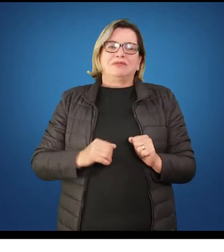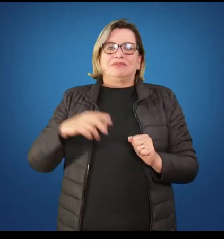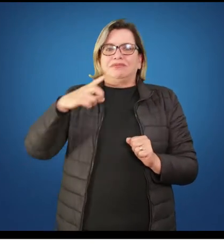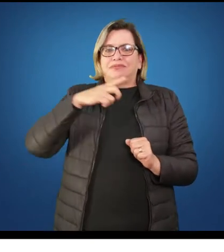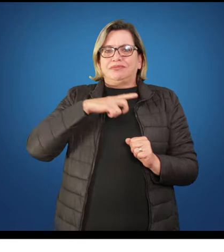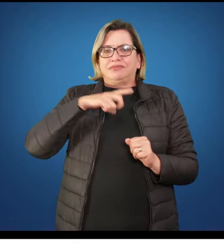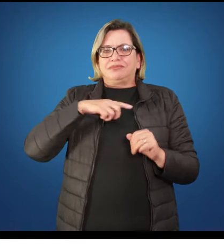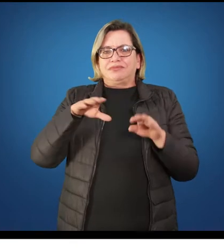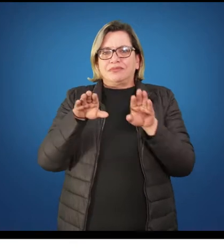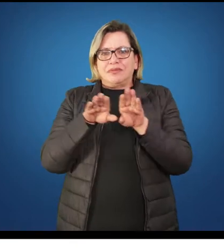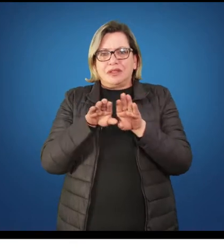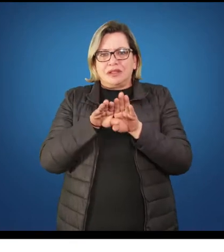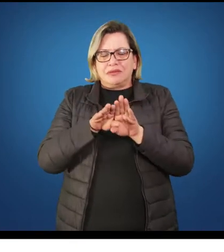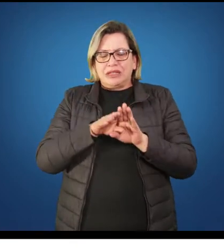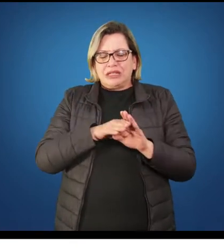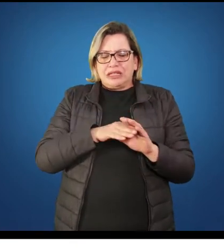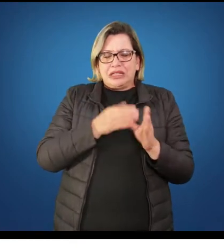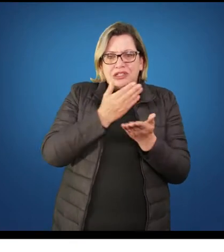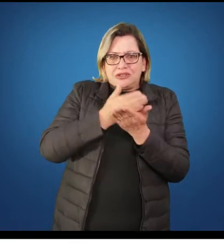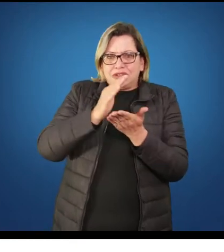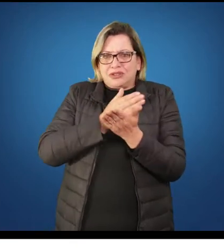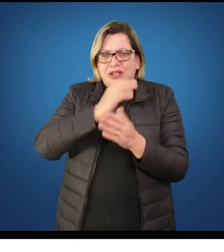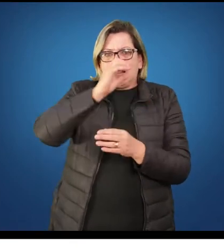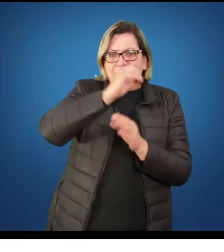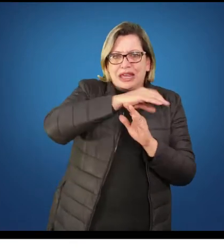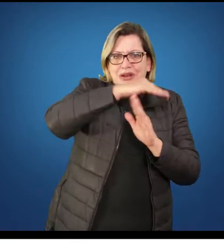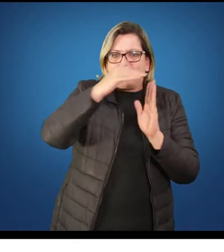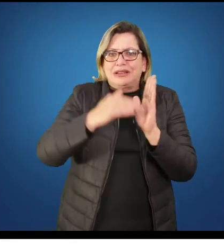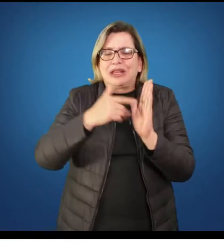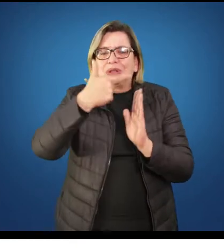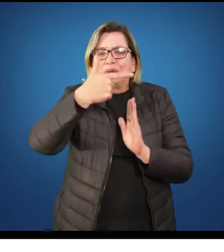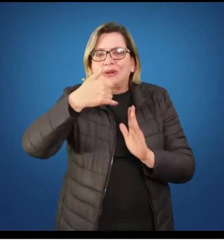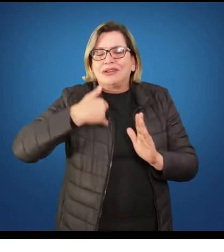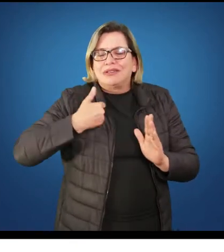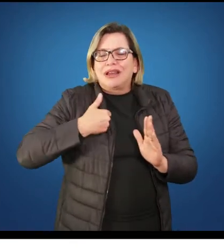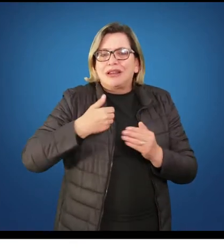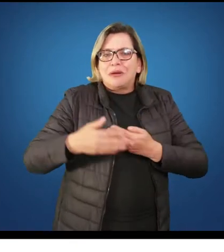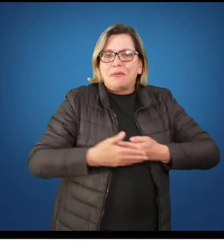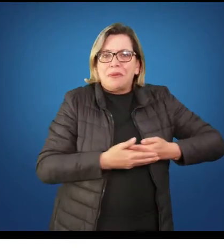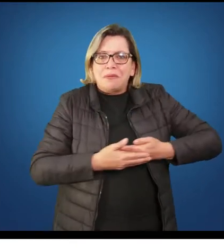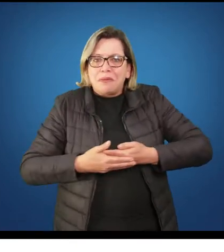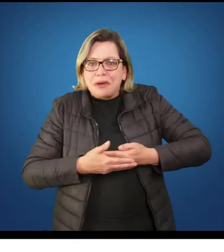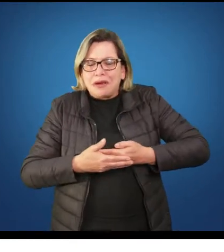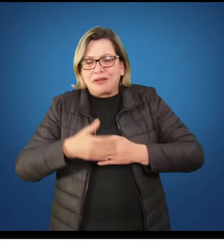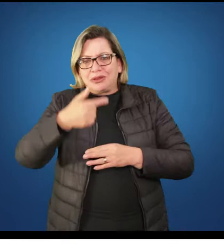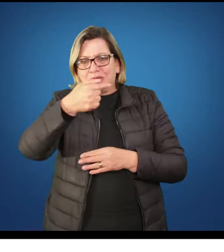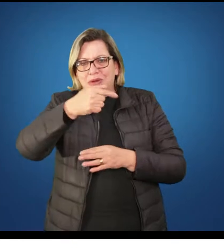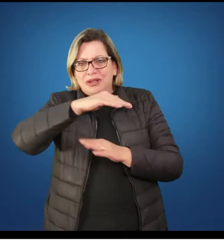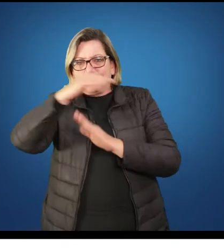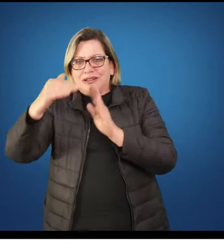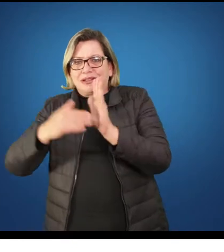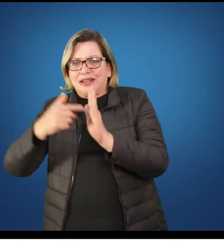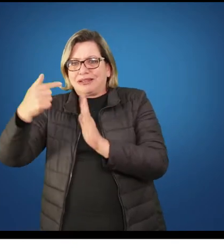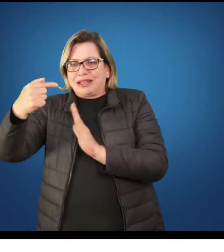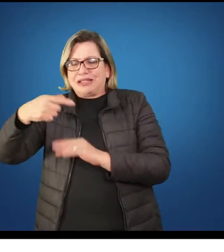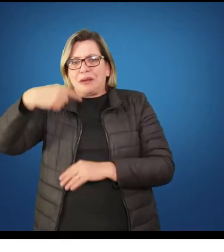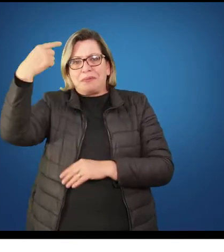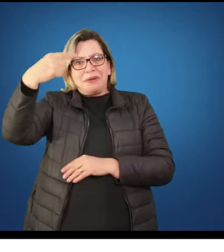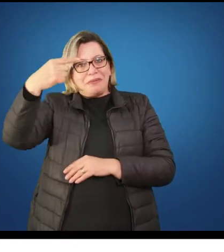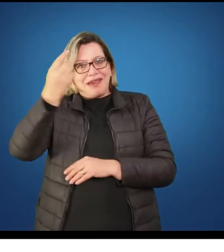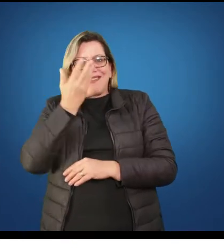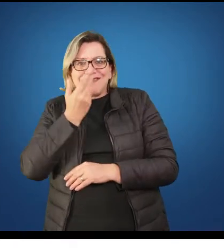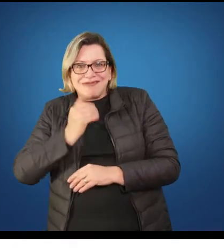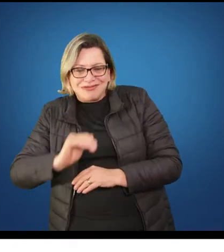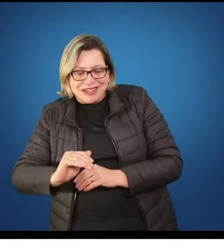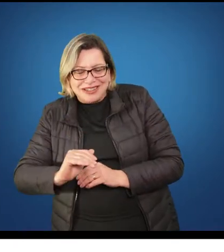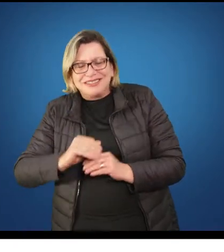vista principalmente físico, motor. Então, estão conhecendo tudo que está ao seu redor, estão se